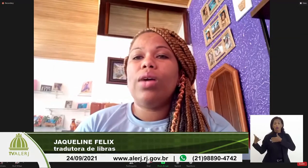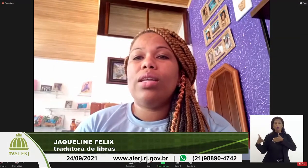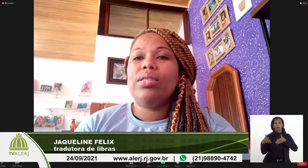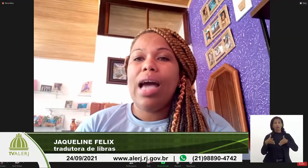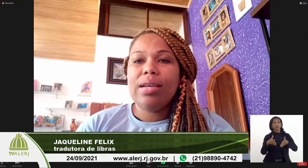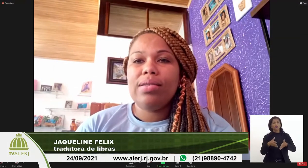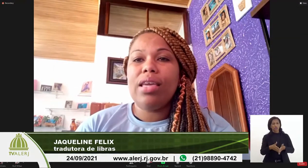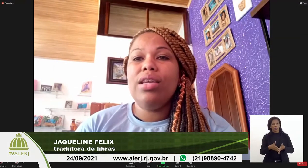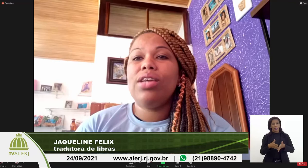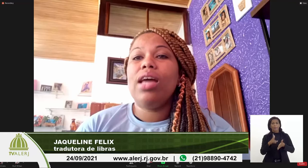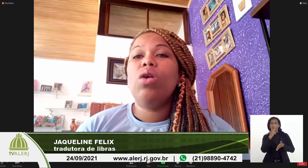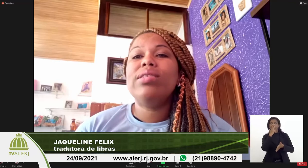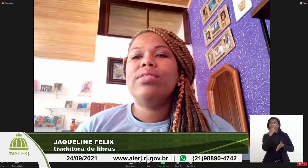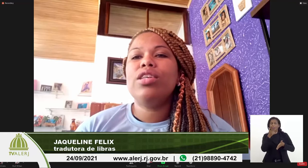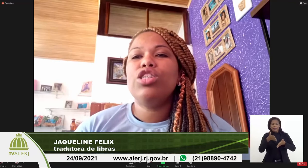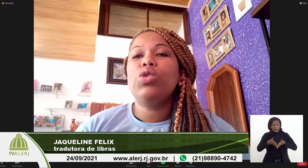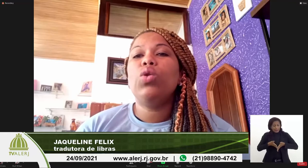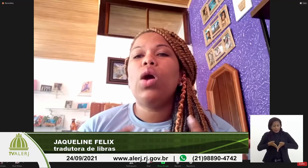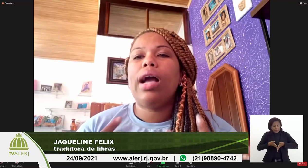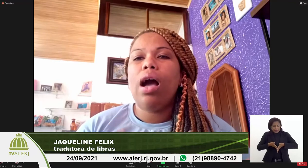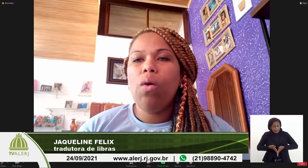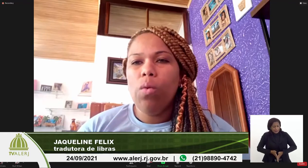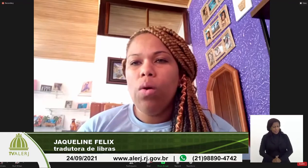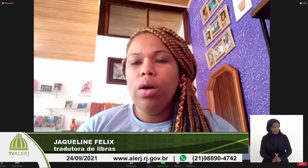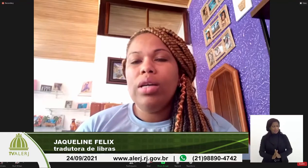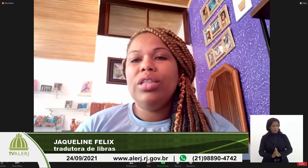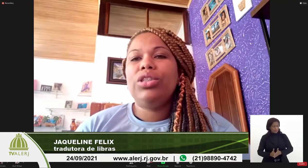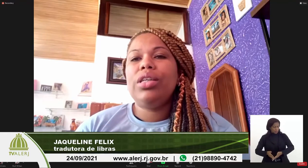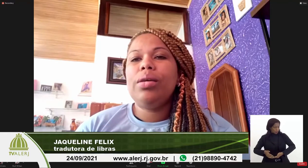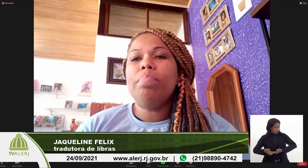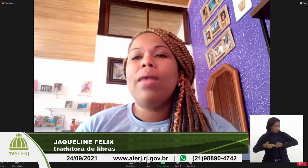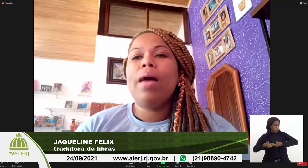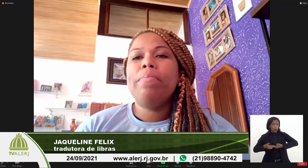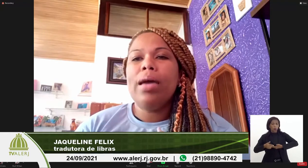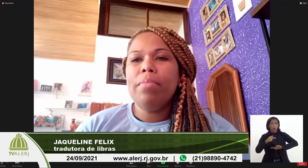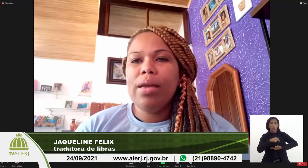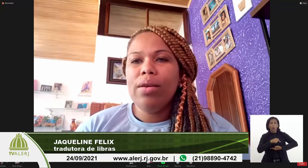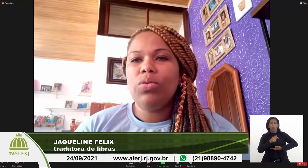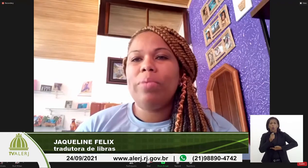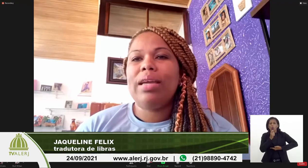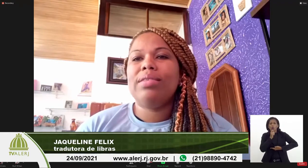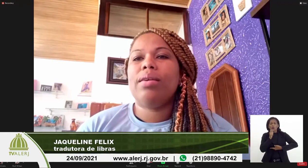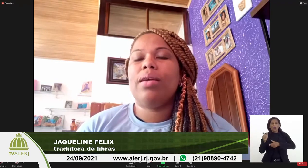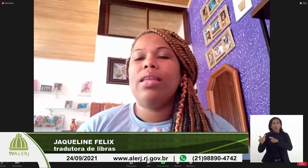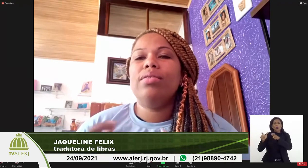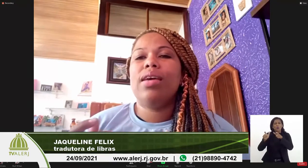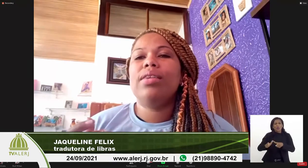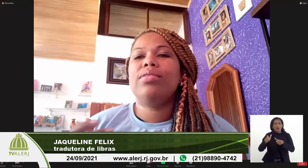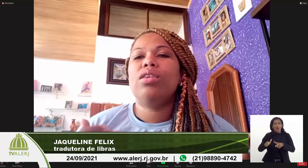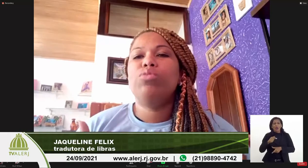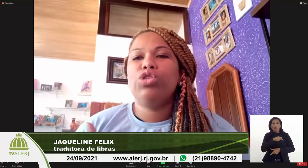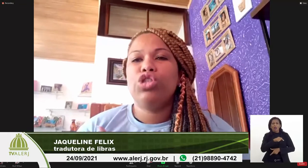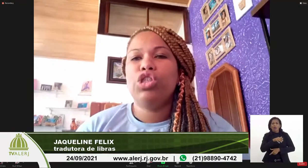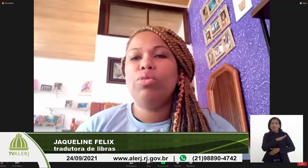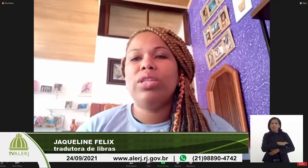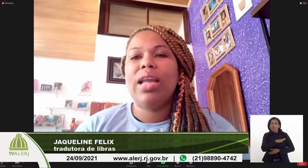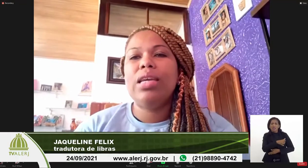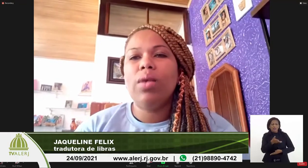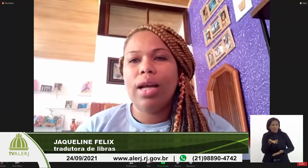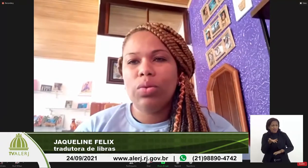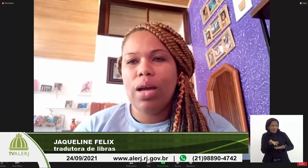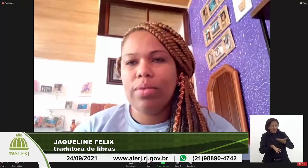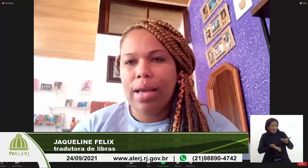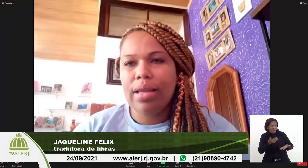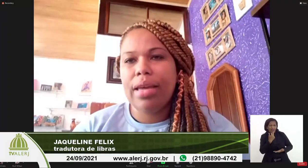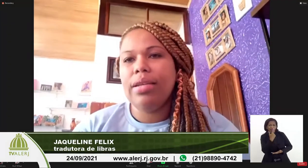elas nascem e já não existe um local de mapeamento para que essa criança receba os estímulos na